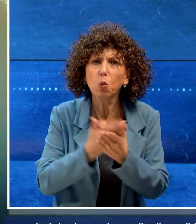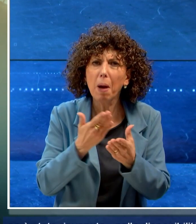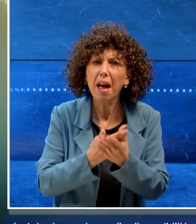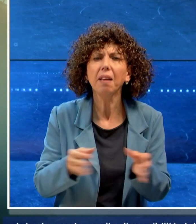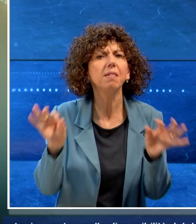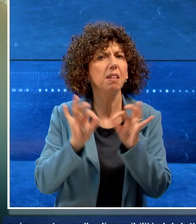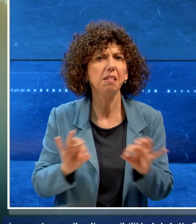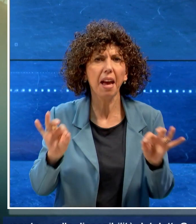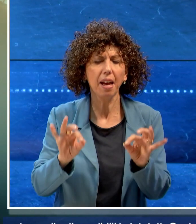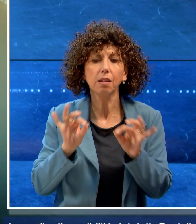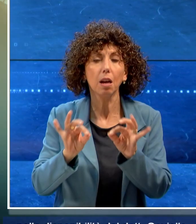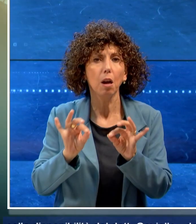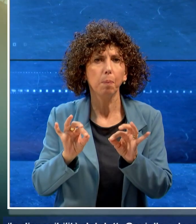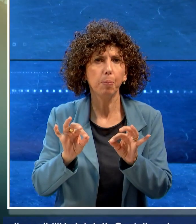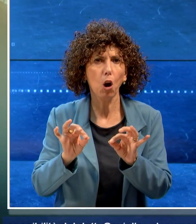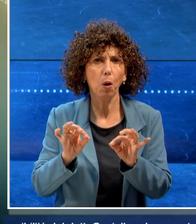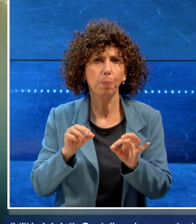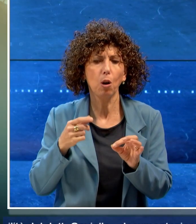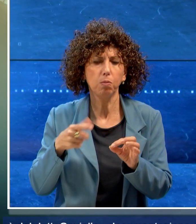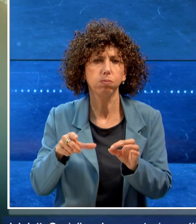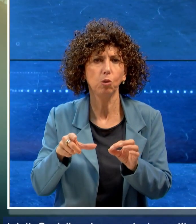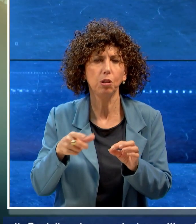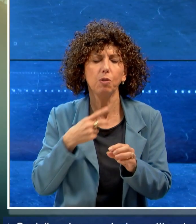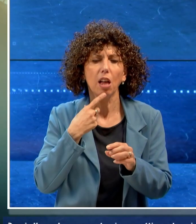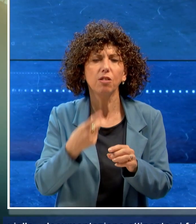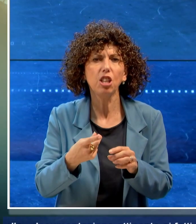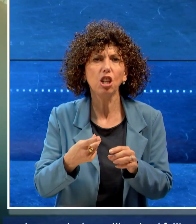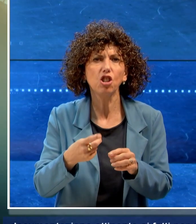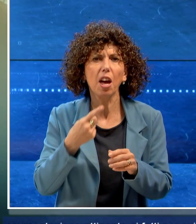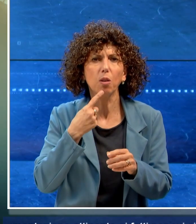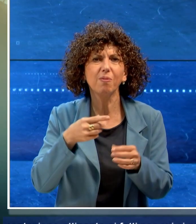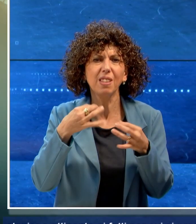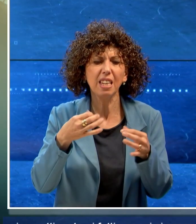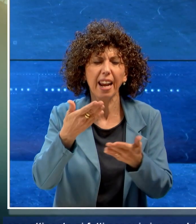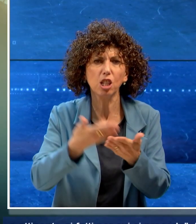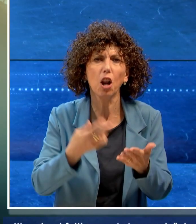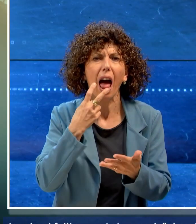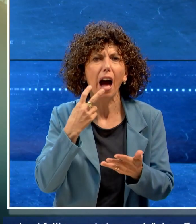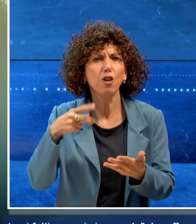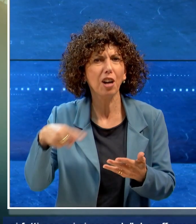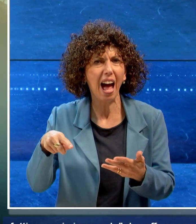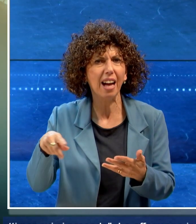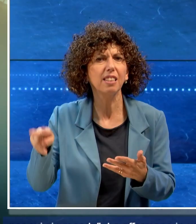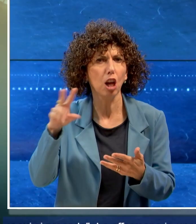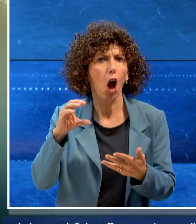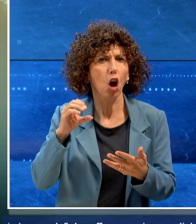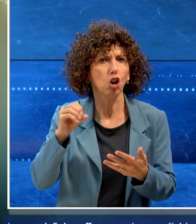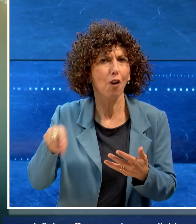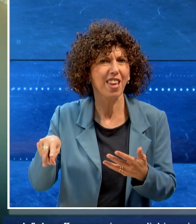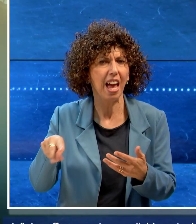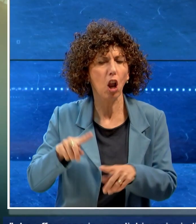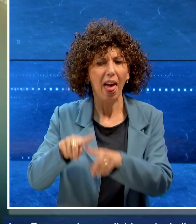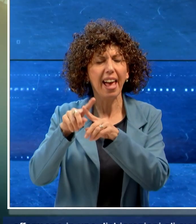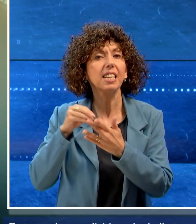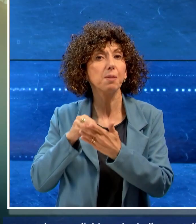attinente ai fatti per cui si procede. Lo affermano in una dichiarazione gli avvocati di Vincenzo Coviello, l